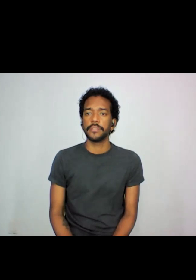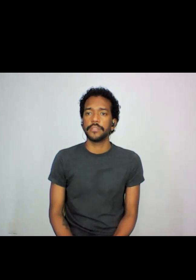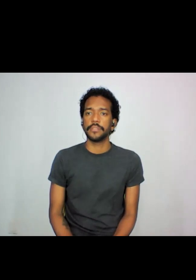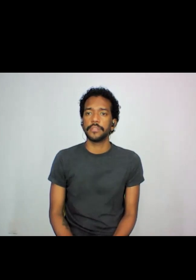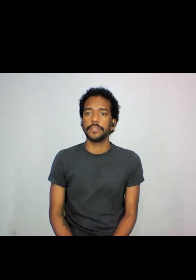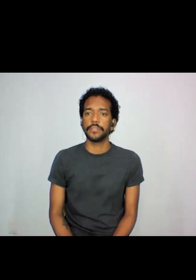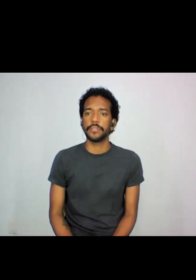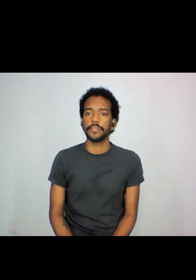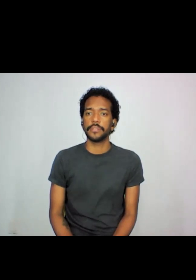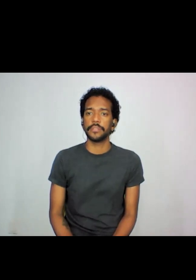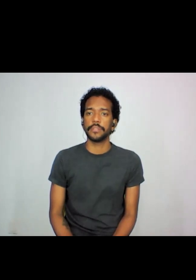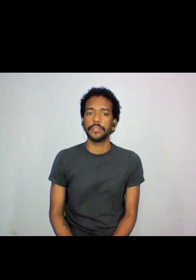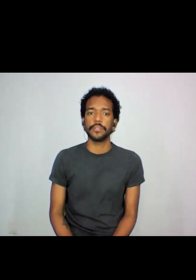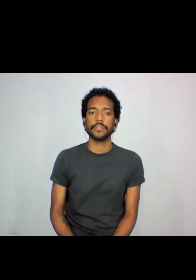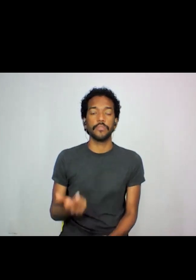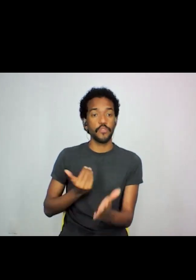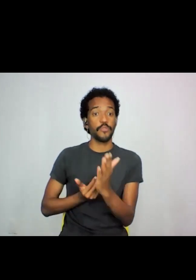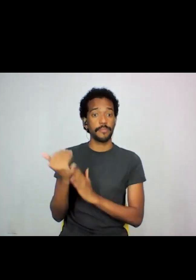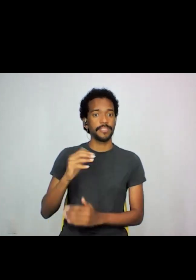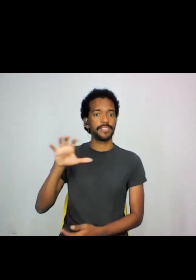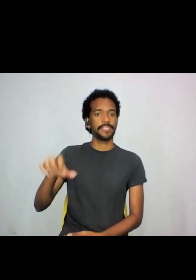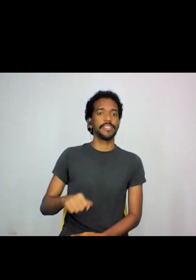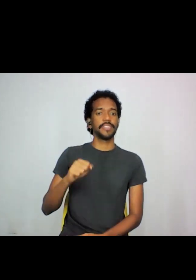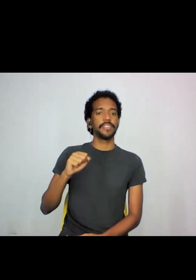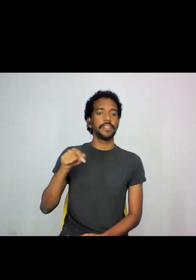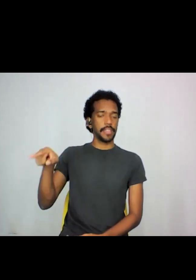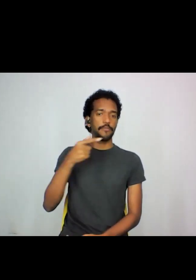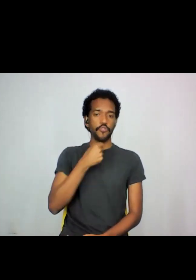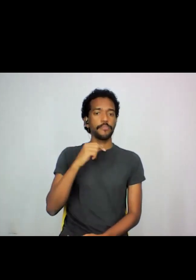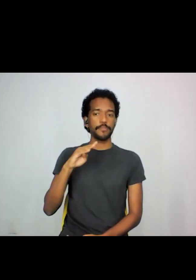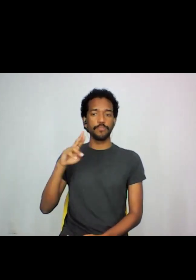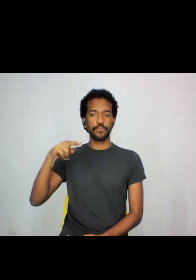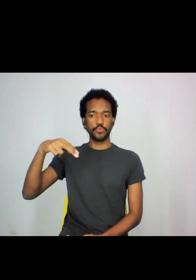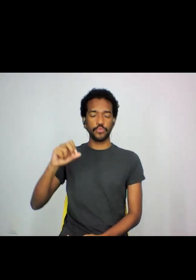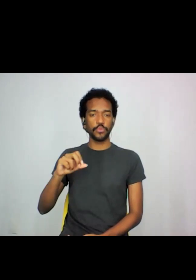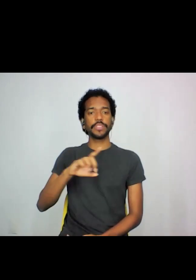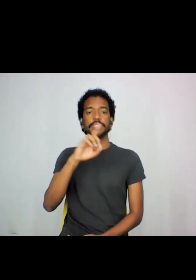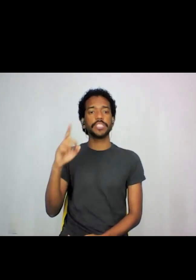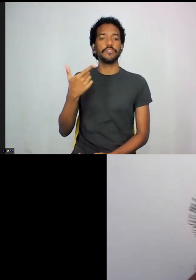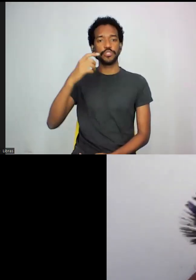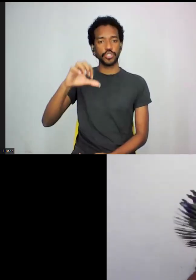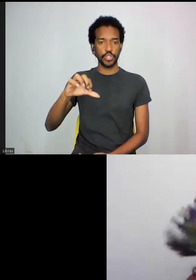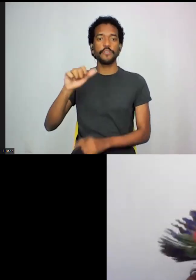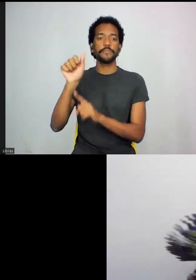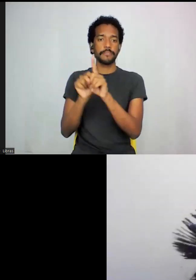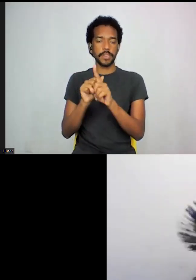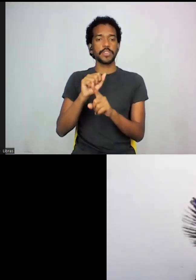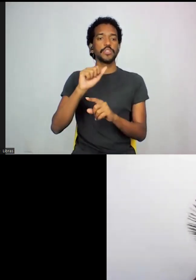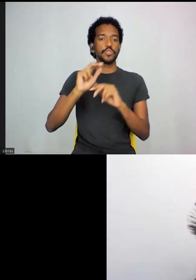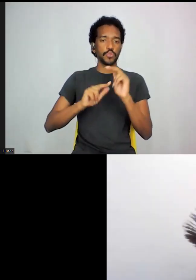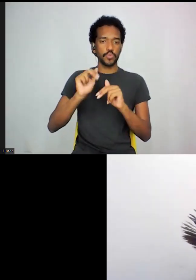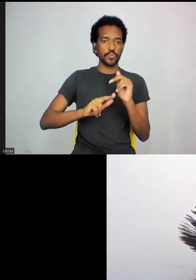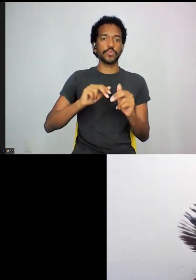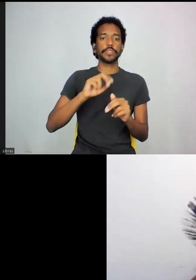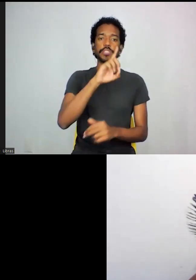começar a pegar isso do Bruno, então, dia 29 de julho, e 5 do 8, eu e o Abílio, do